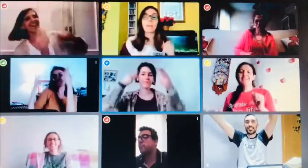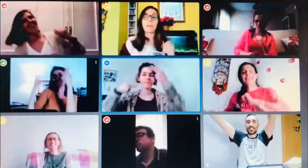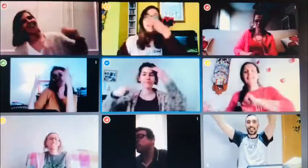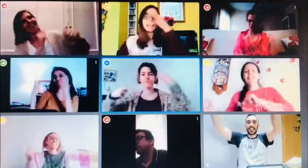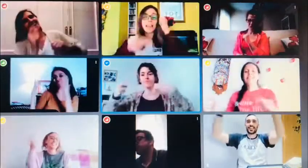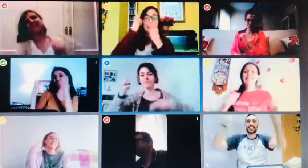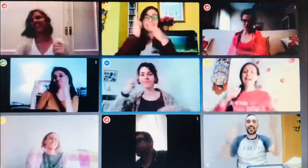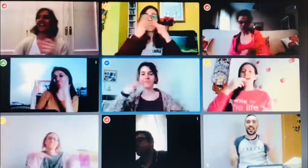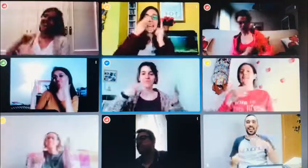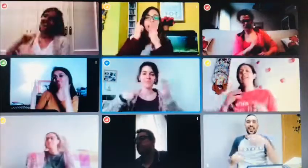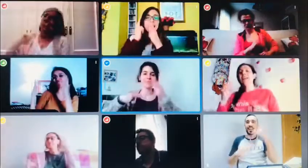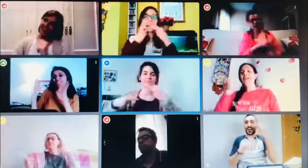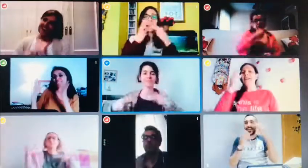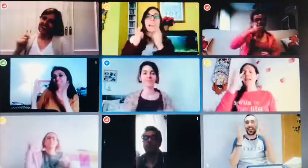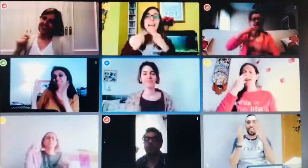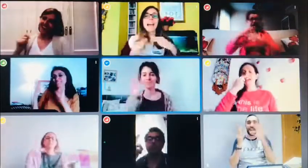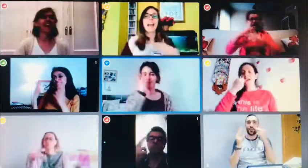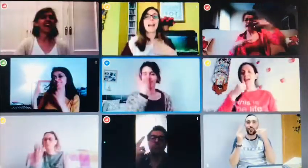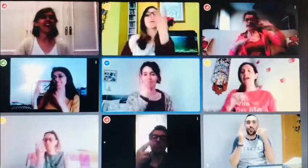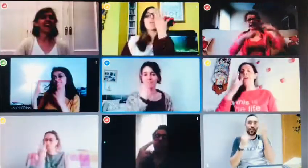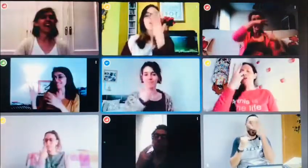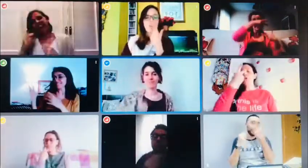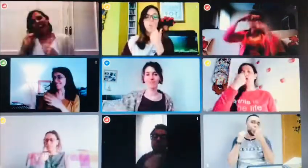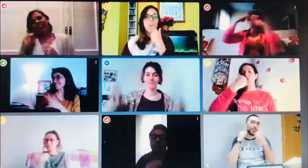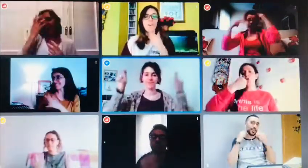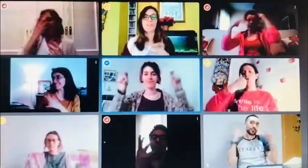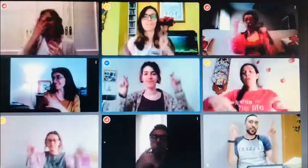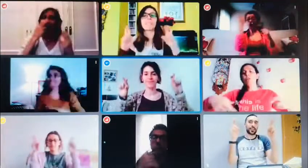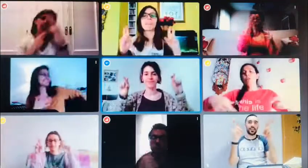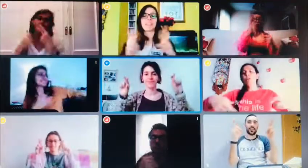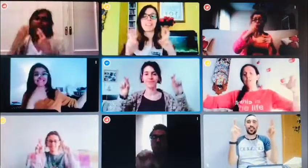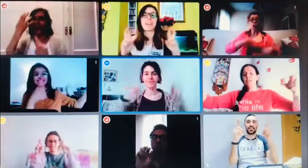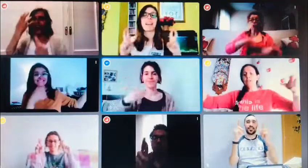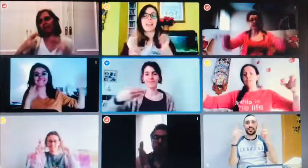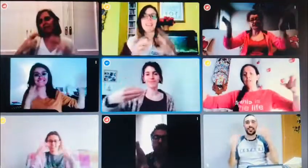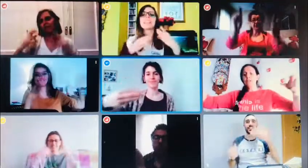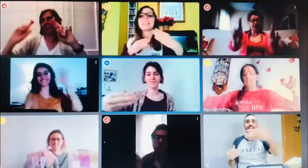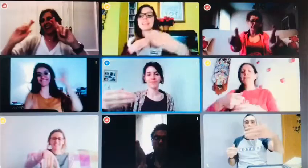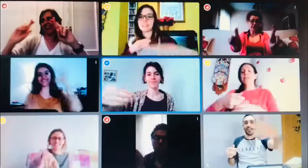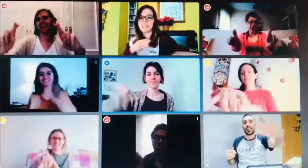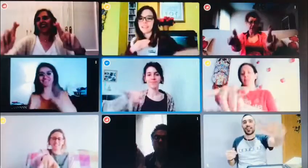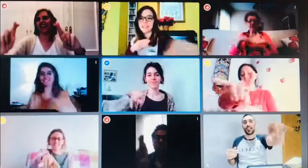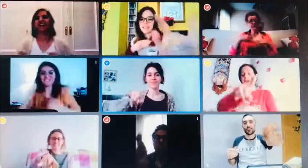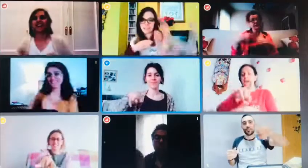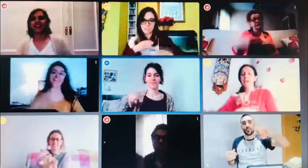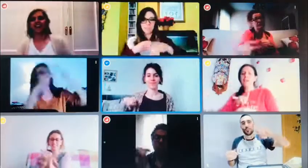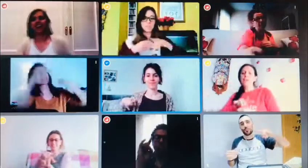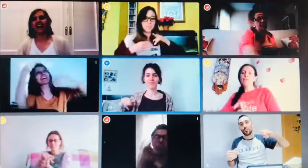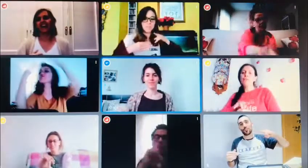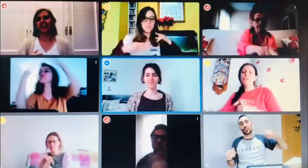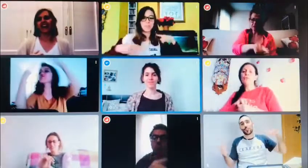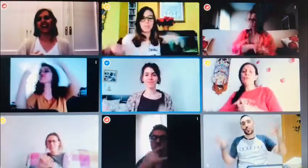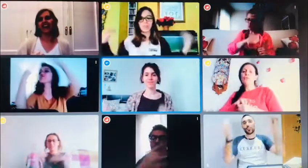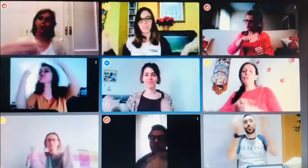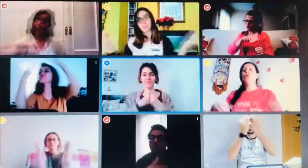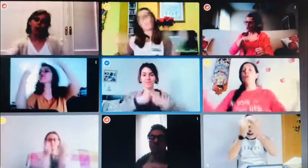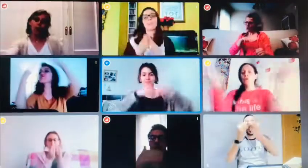pintarse la cara, colores plazas, de cada futuro con